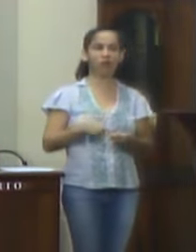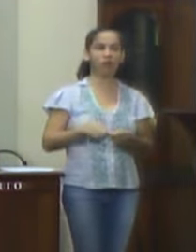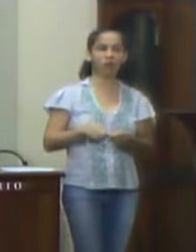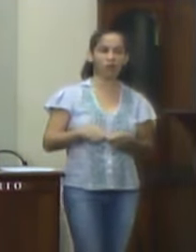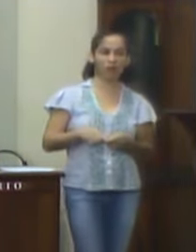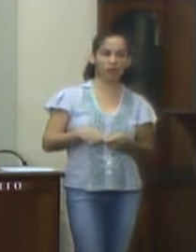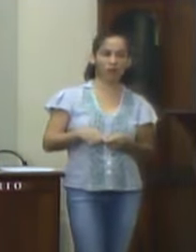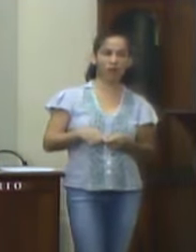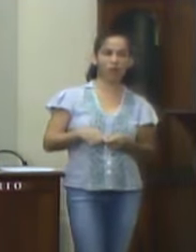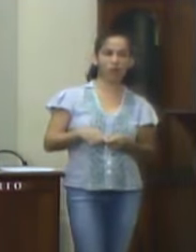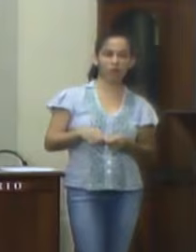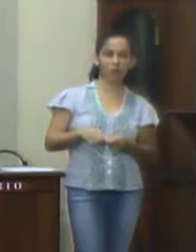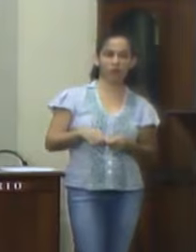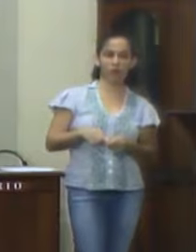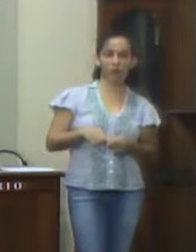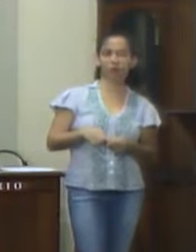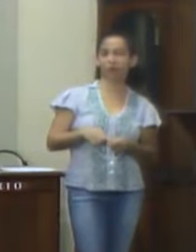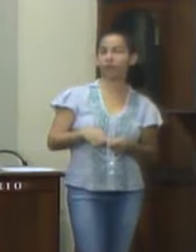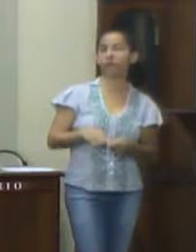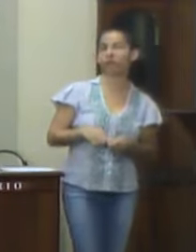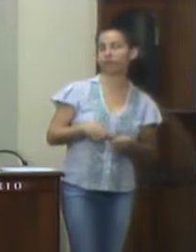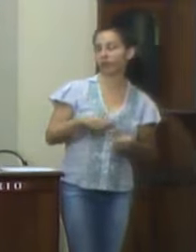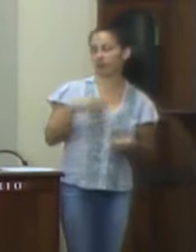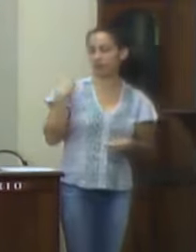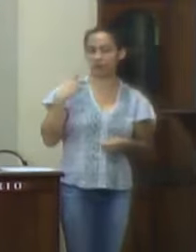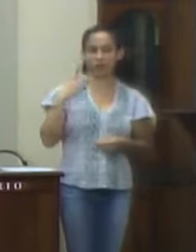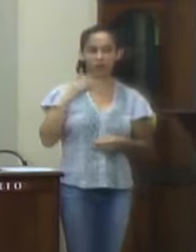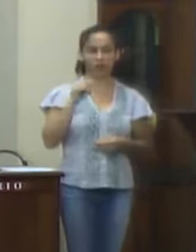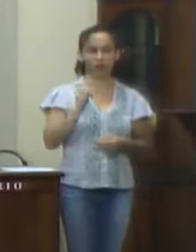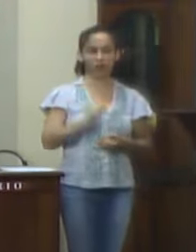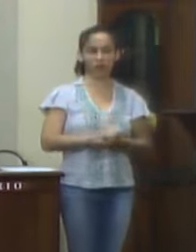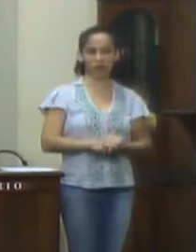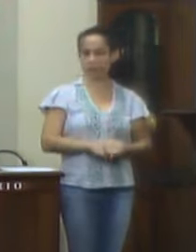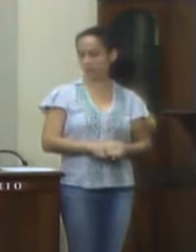Sala das Sessões, 13 de dezembro de 2018, vereador David Nogueira.